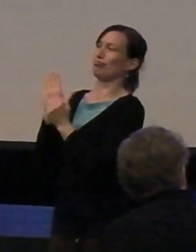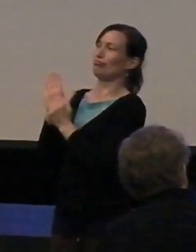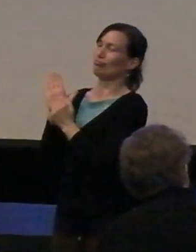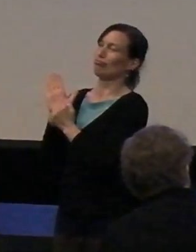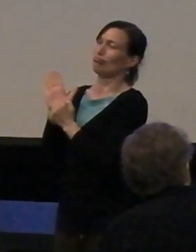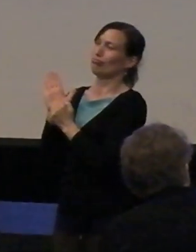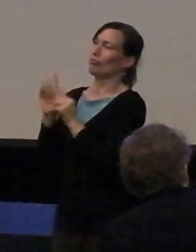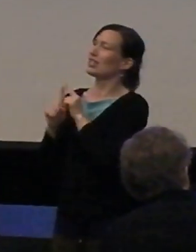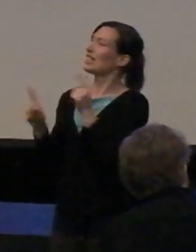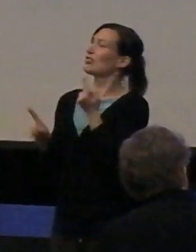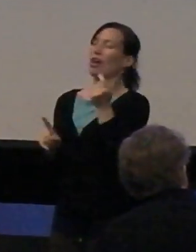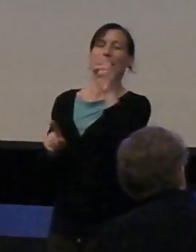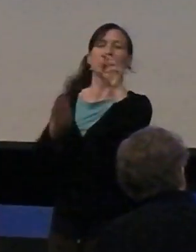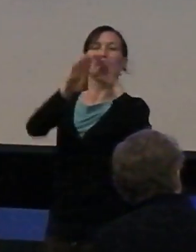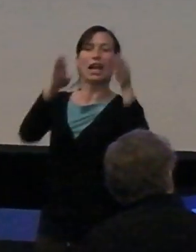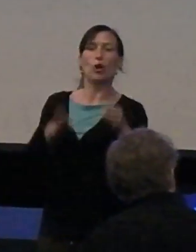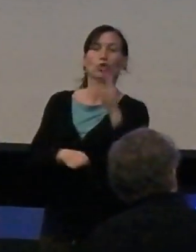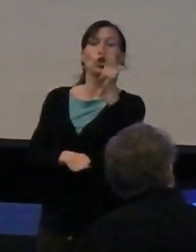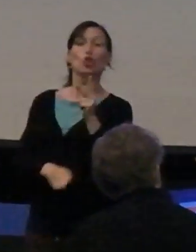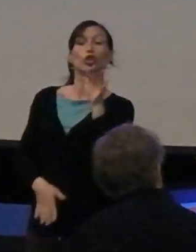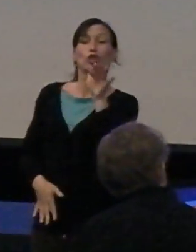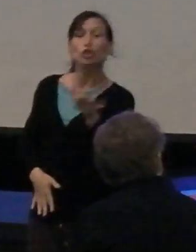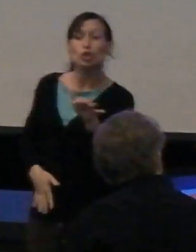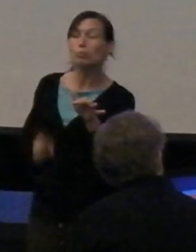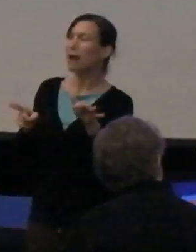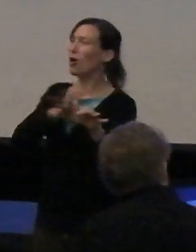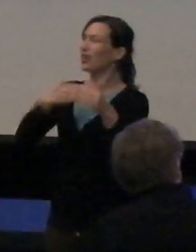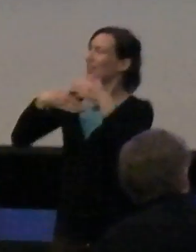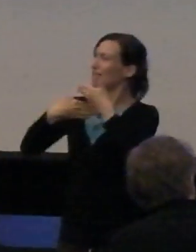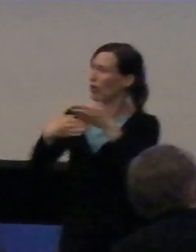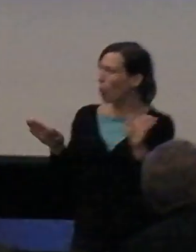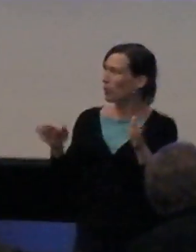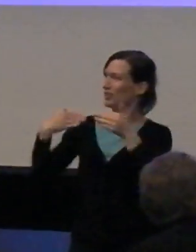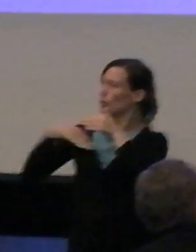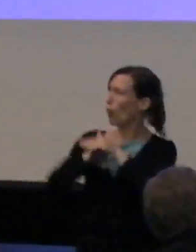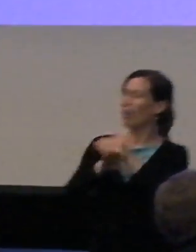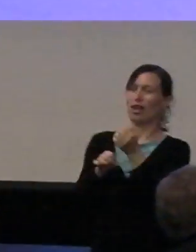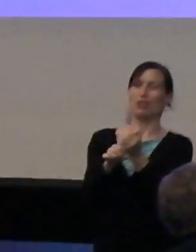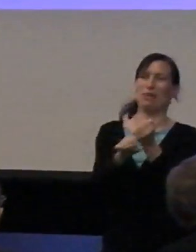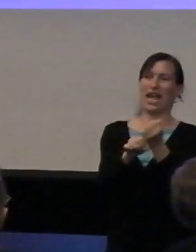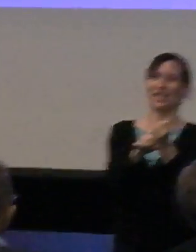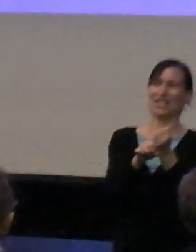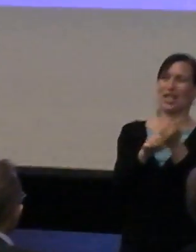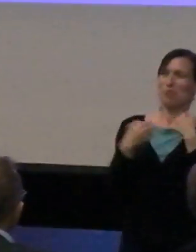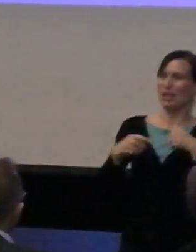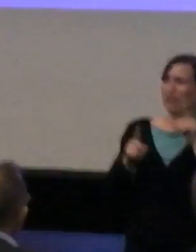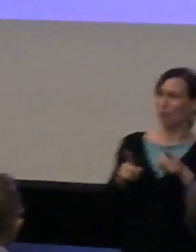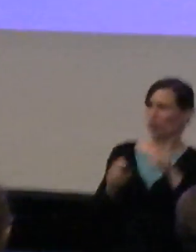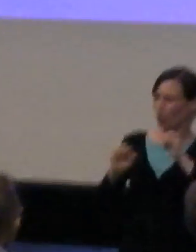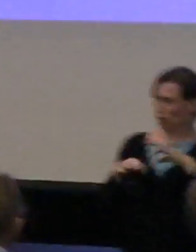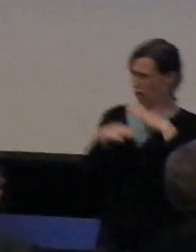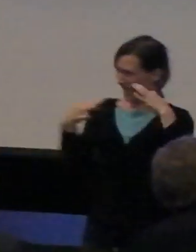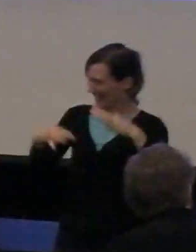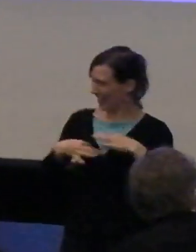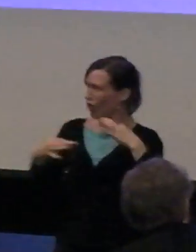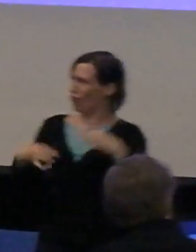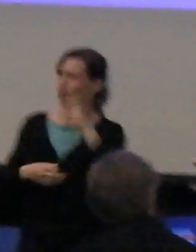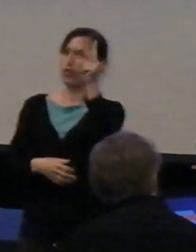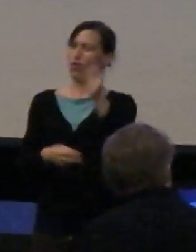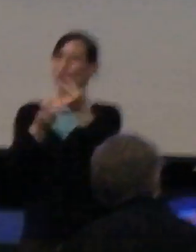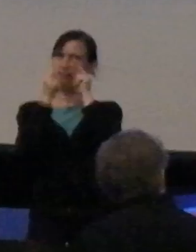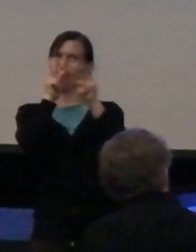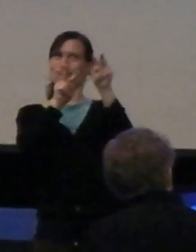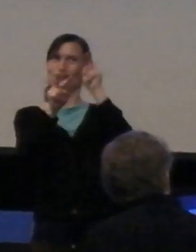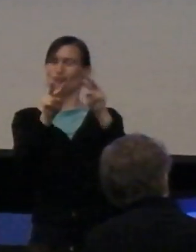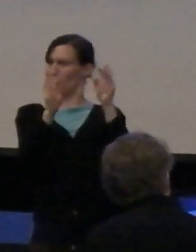alleen maar kunst in huis hebben, maar ook kunst kunnen tonen, kunst toegankelijk maken. Mensen kunnen laten genieten van de kunst. De kunst is